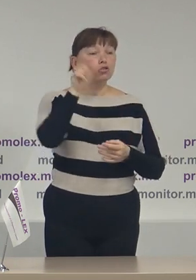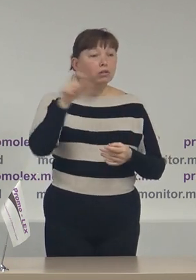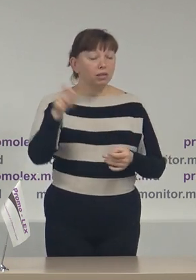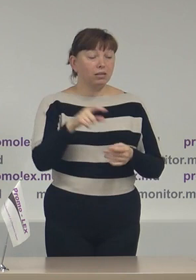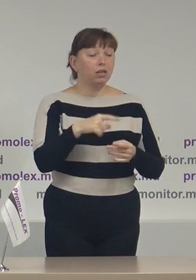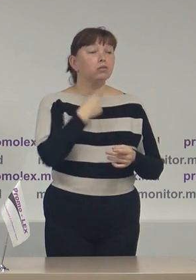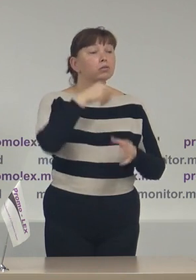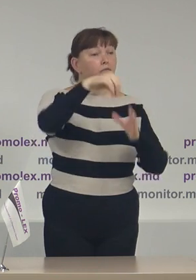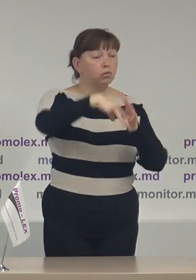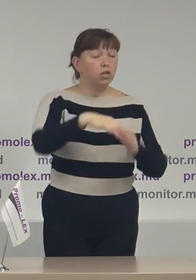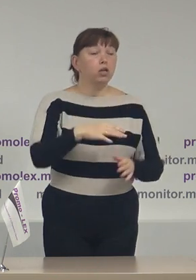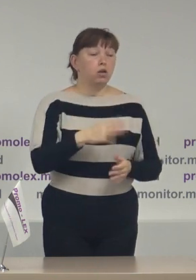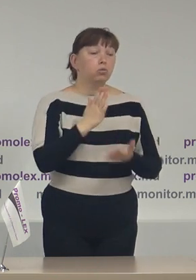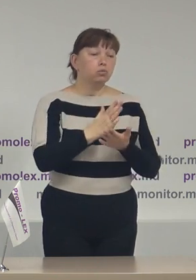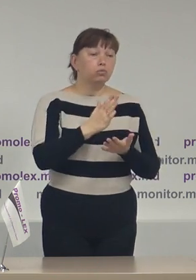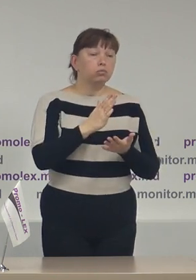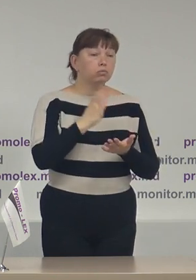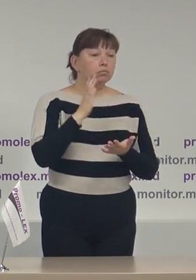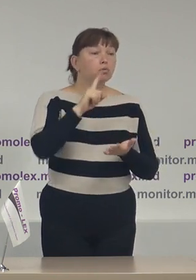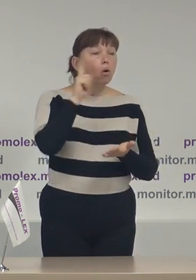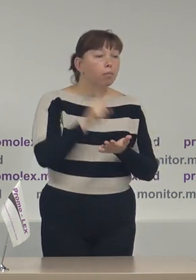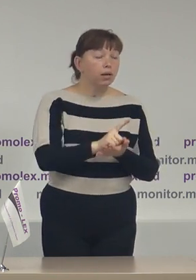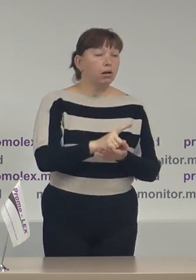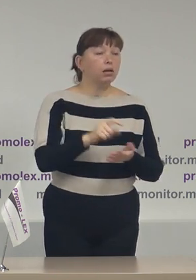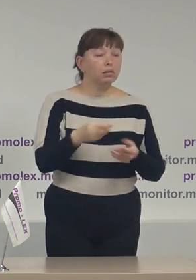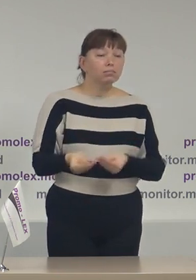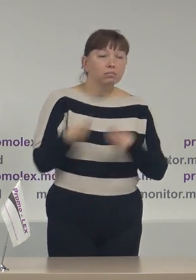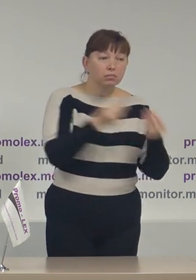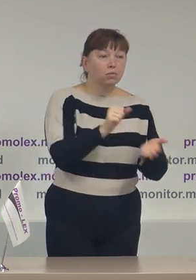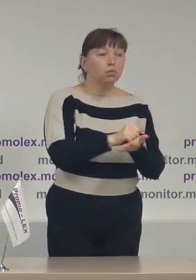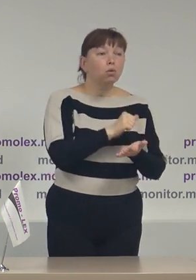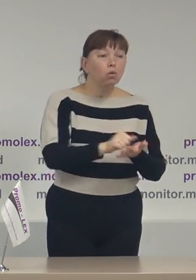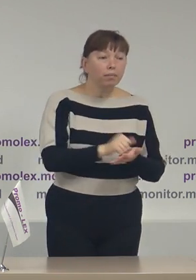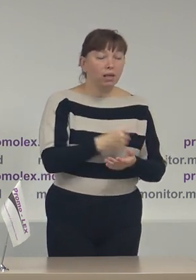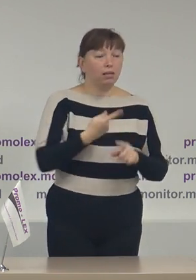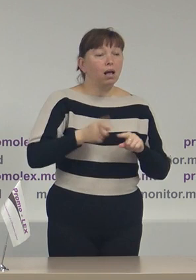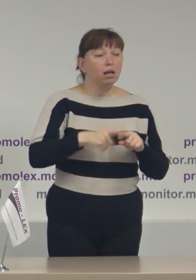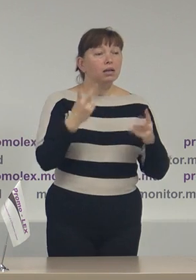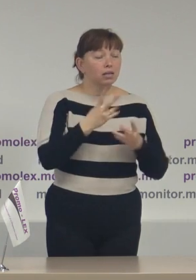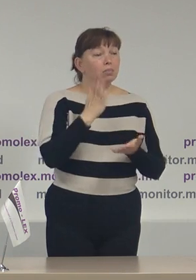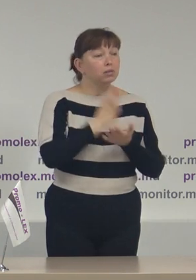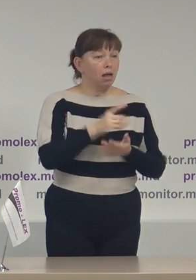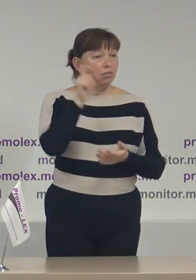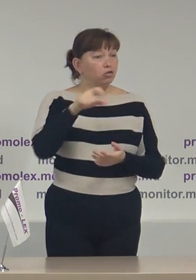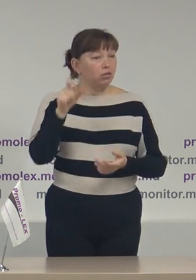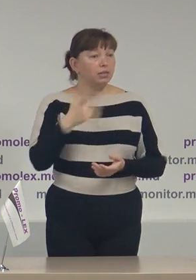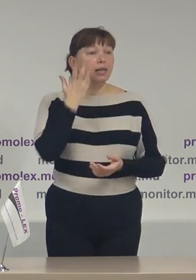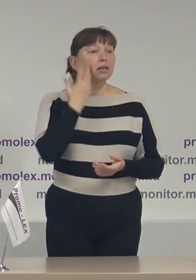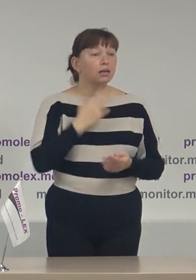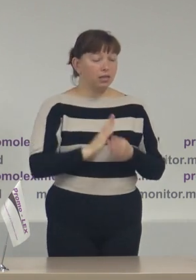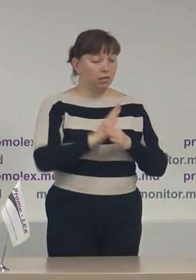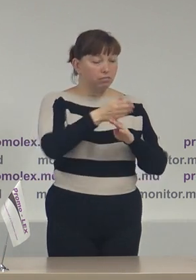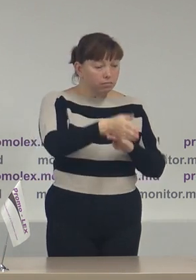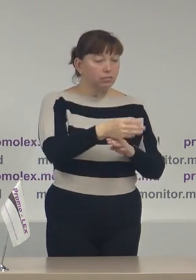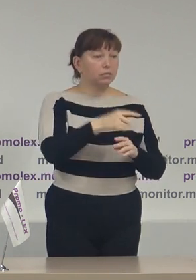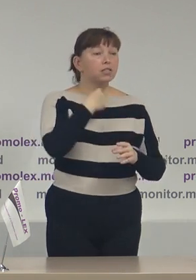votare, sunt publicate pe alocuri acele documente care trebuie să fie deținute de cetățenii noștri atunci când merg la